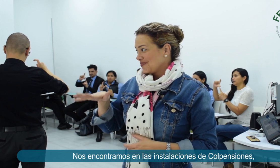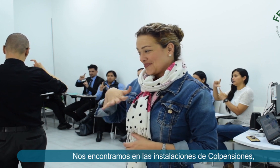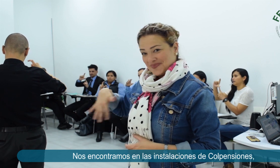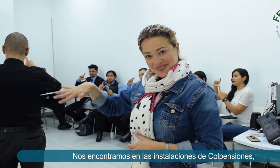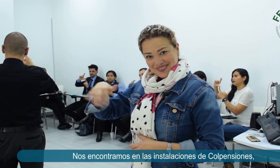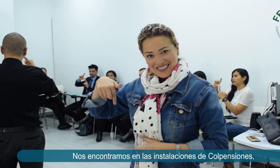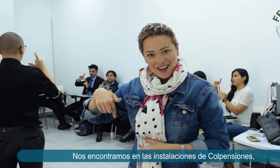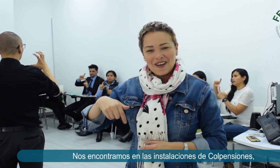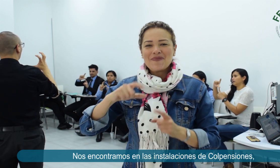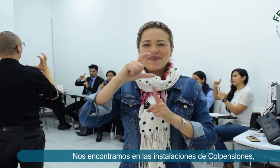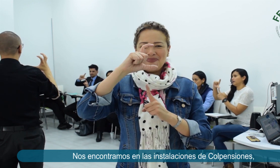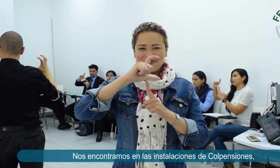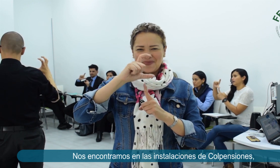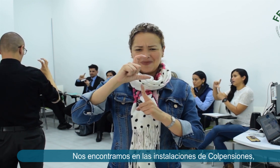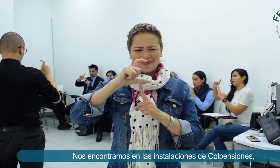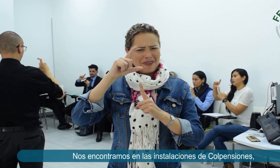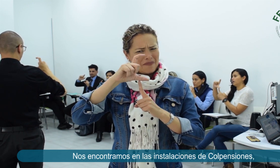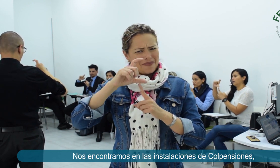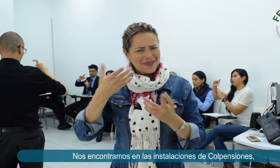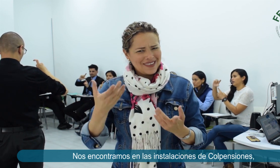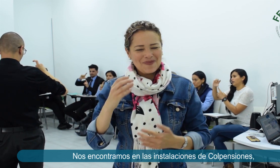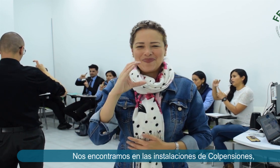Nos encontramos en las instalaciones de Colpensiones.